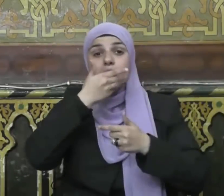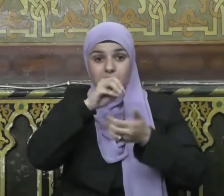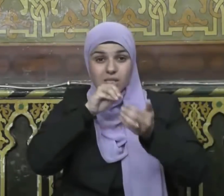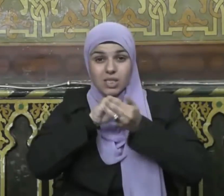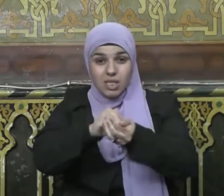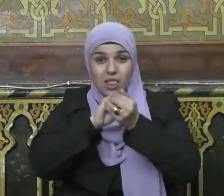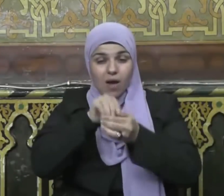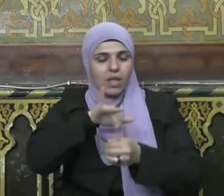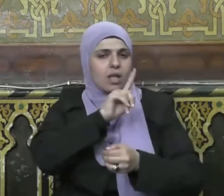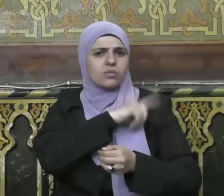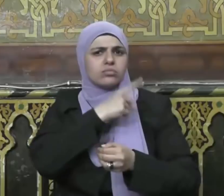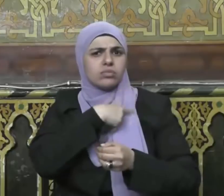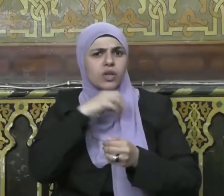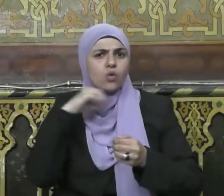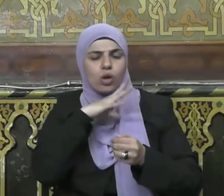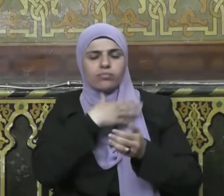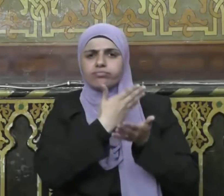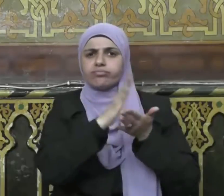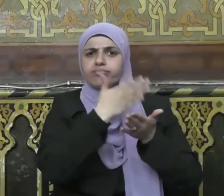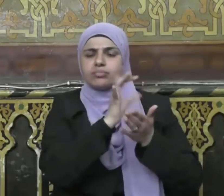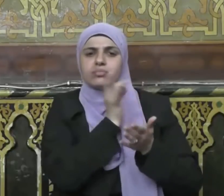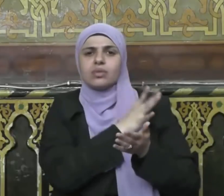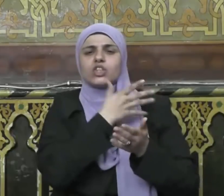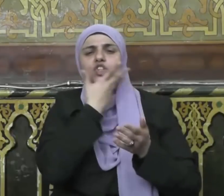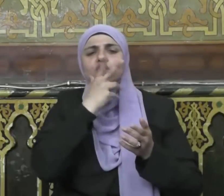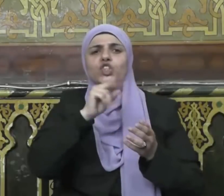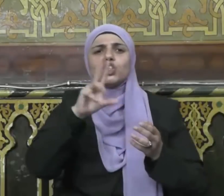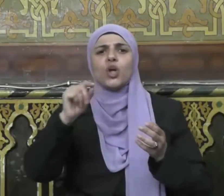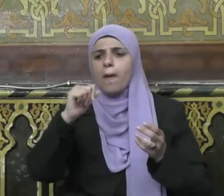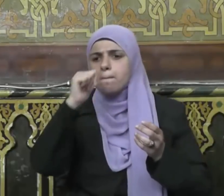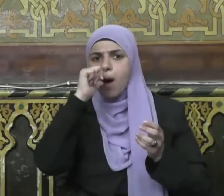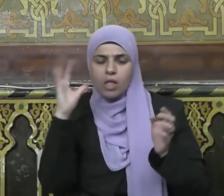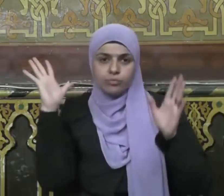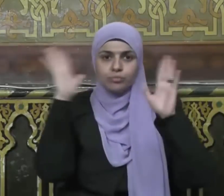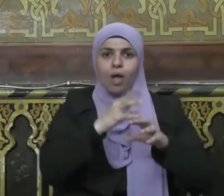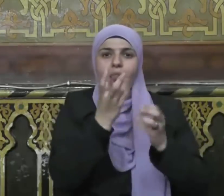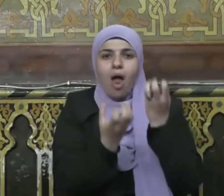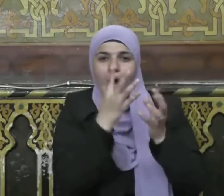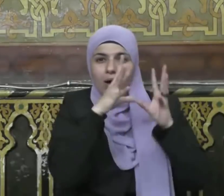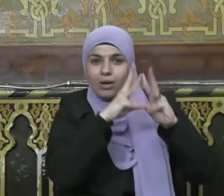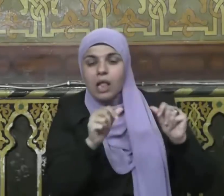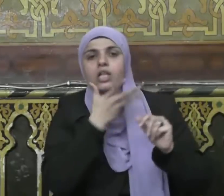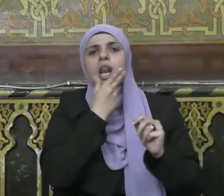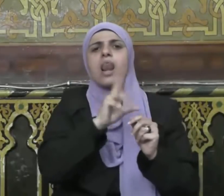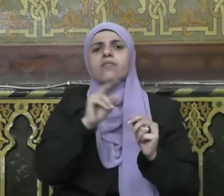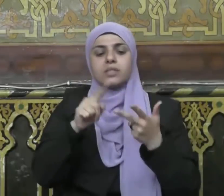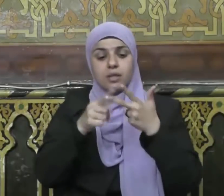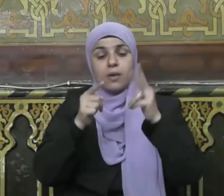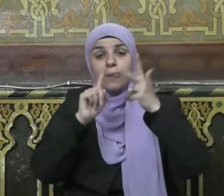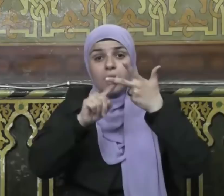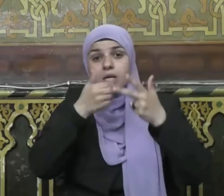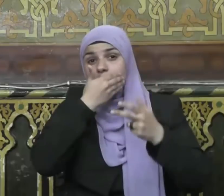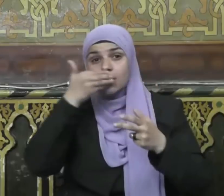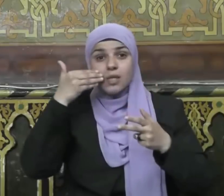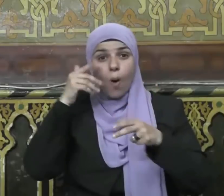عباده الصائمين بالمغفرة والأجر العظيم قال تعالى إن المسلمين